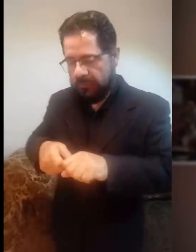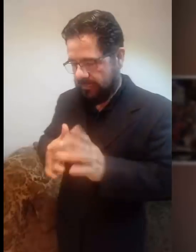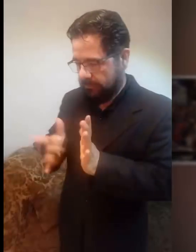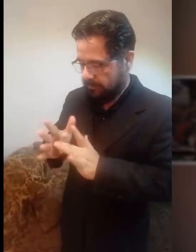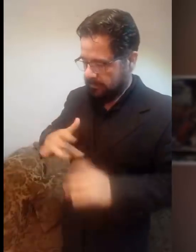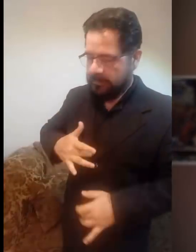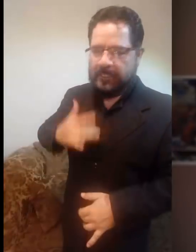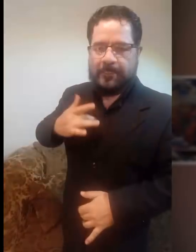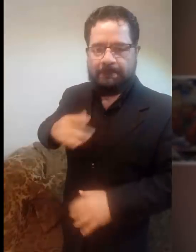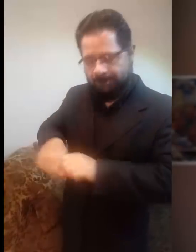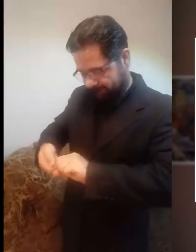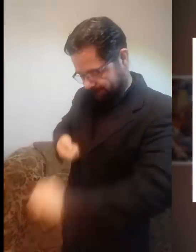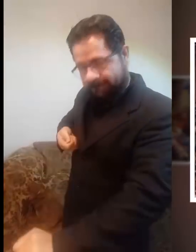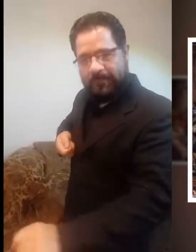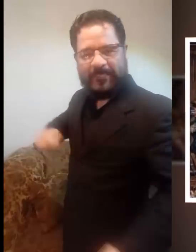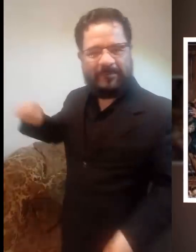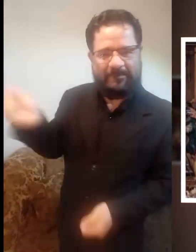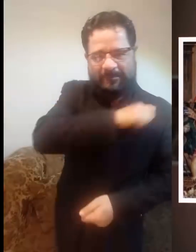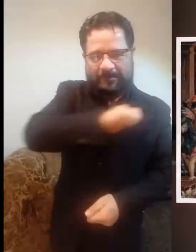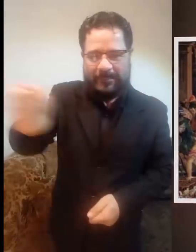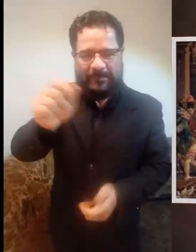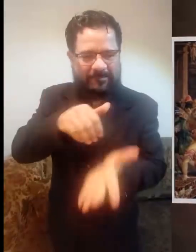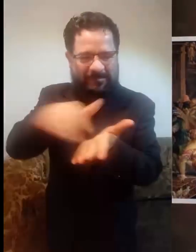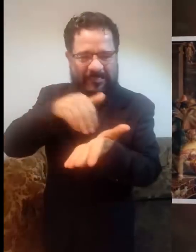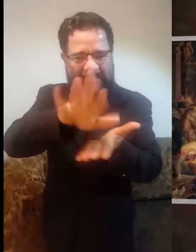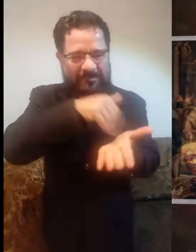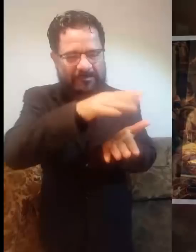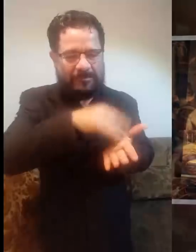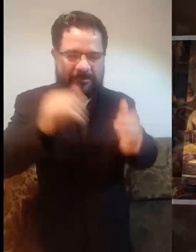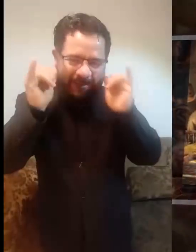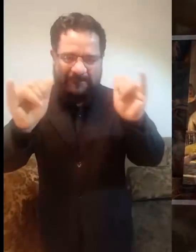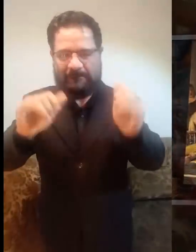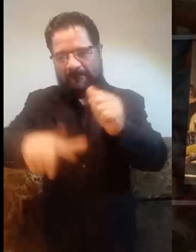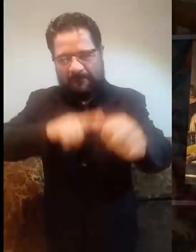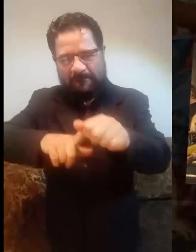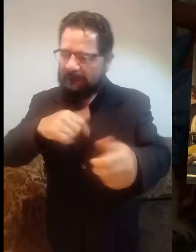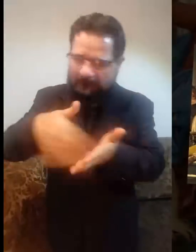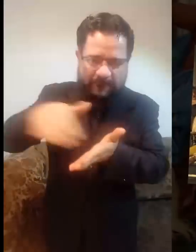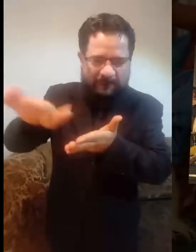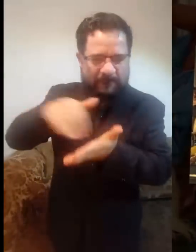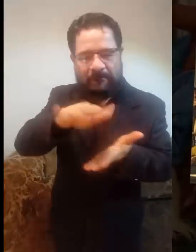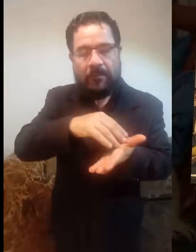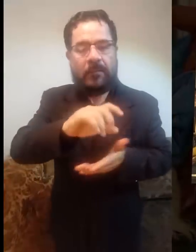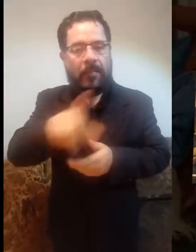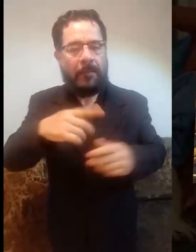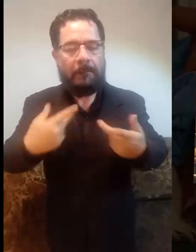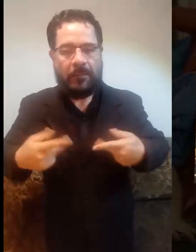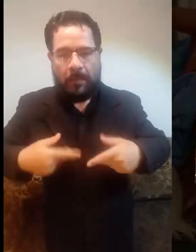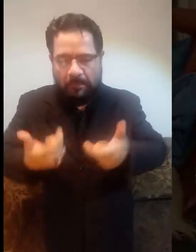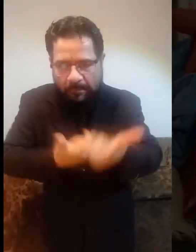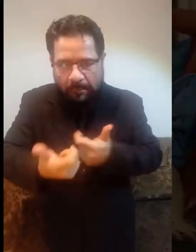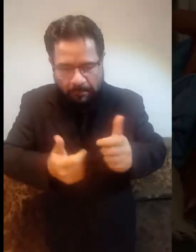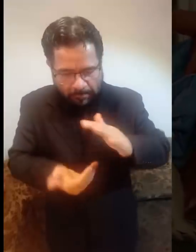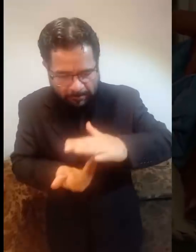Entonces hizo un látigo de cordeles y los echó del templo, con todo y sus ovejas y bueyes. A los